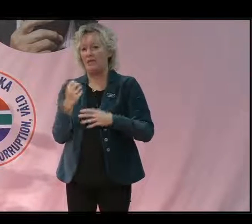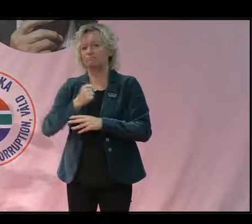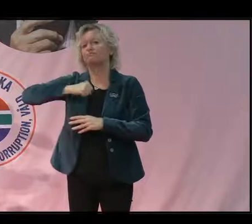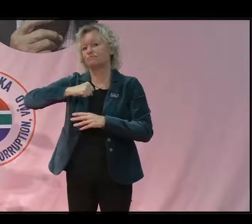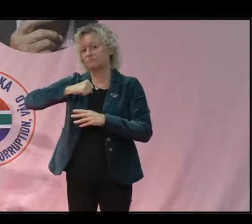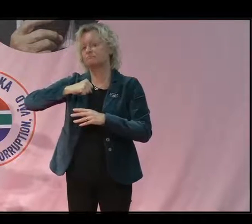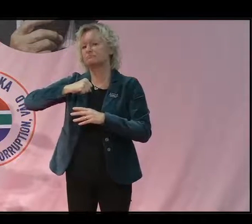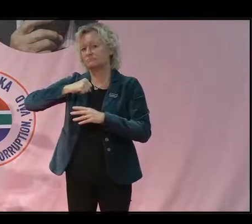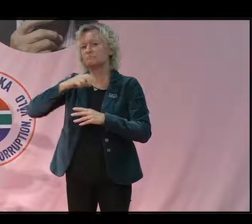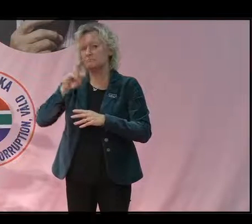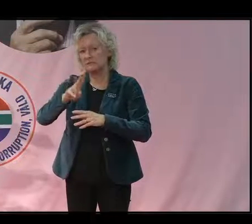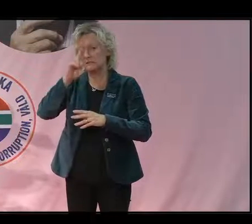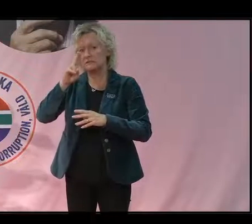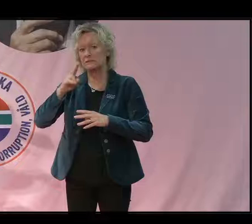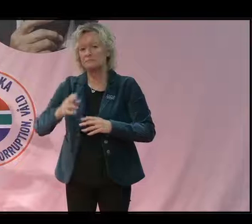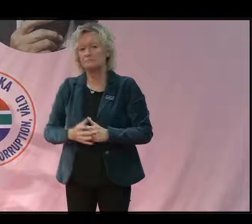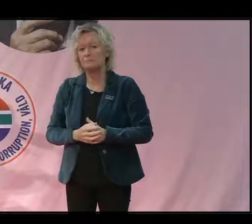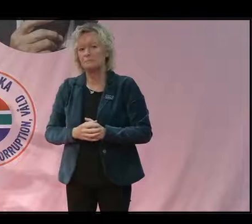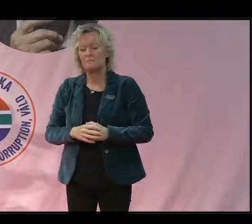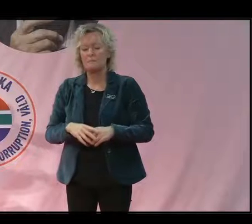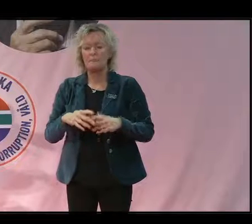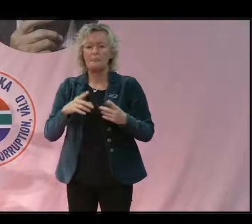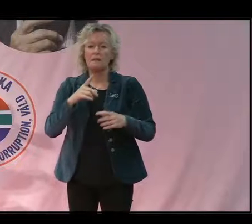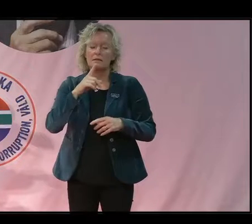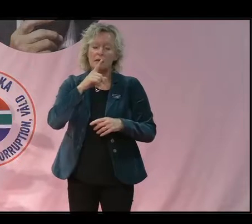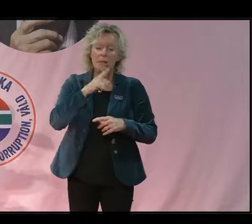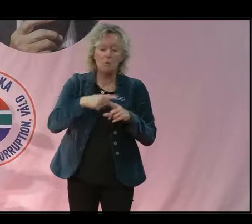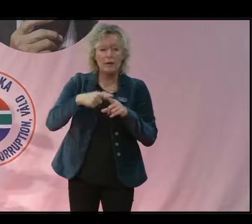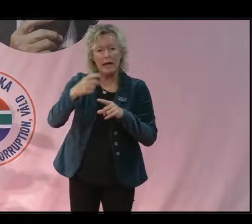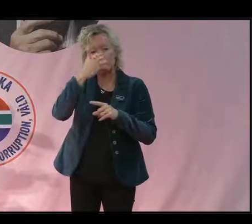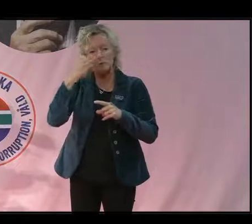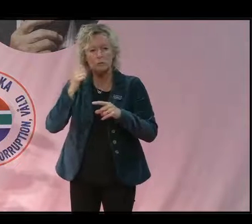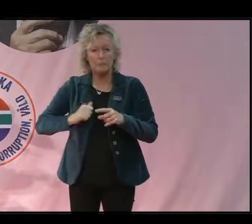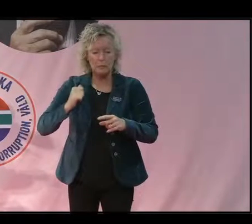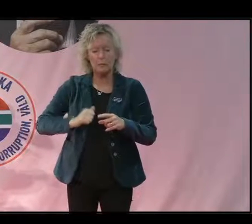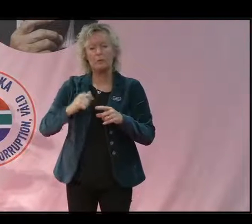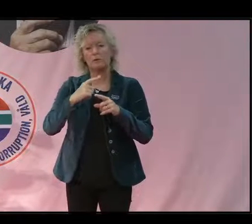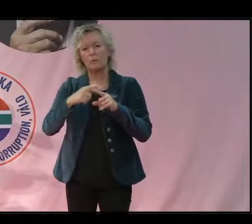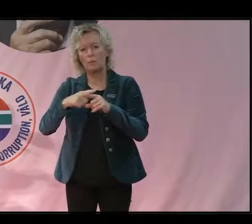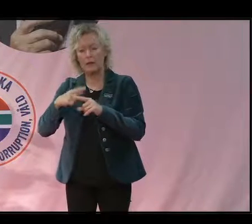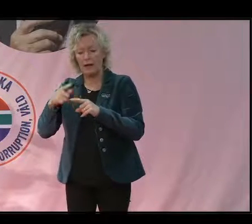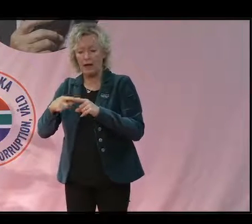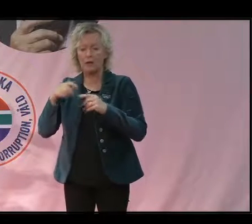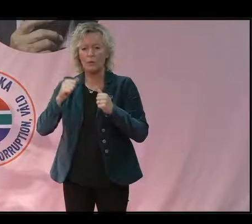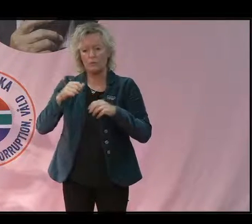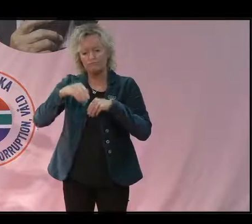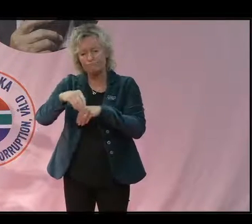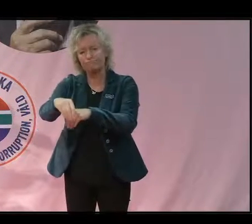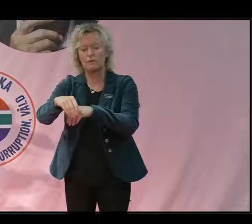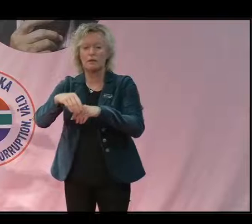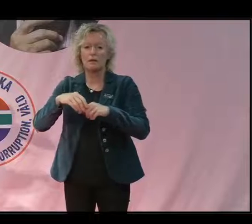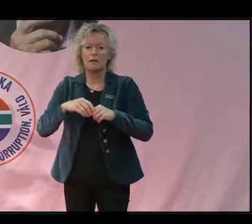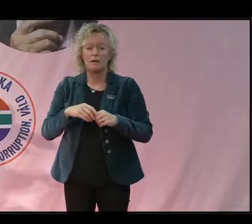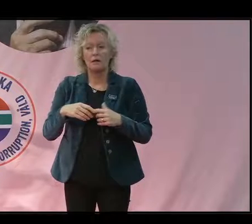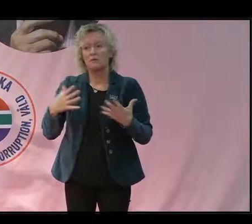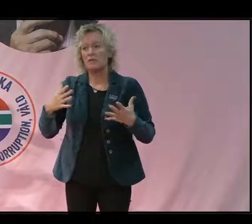verksamheter. Och det är landgrabbing, det är småskaligt jordbruk, det är boskapsuppfödning, det är plantageodlingar, det är